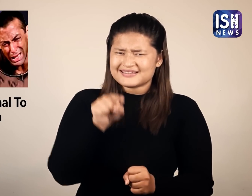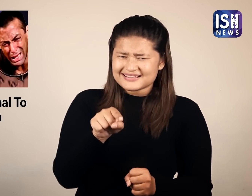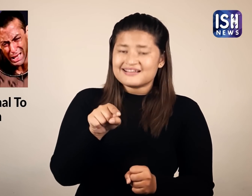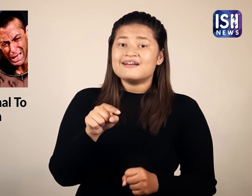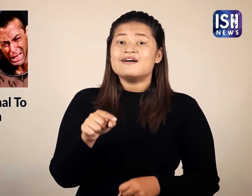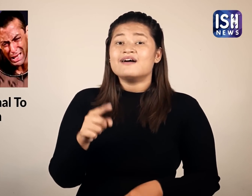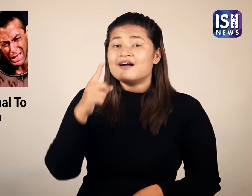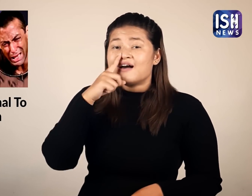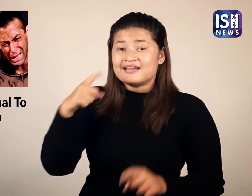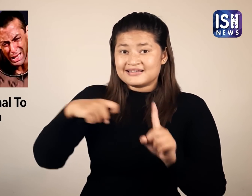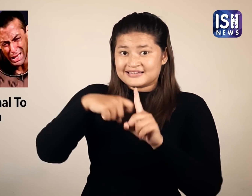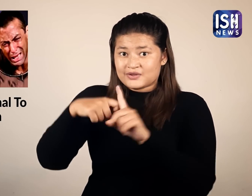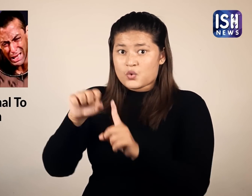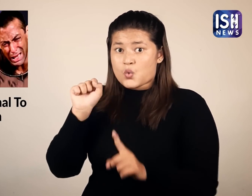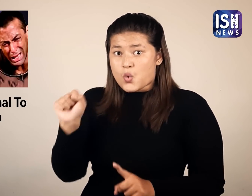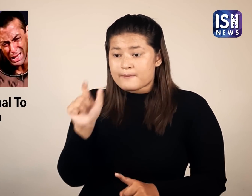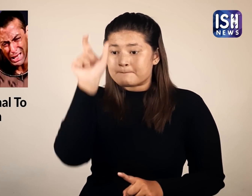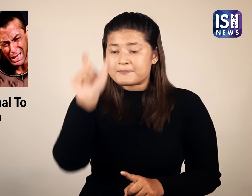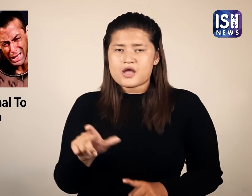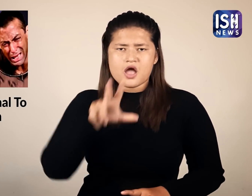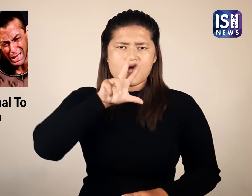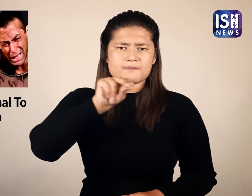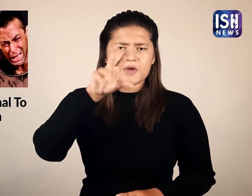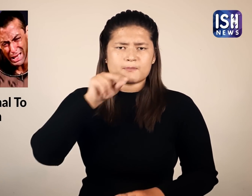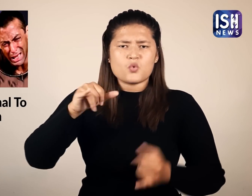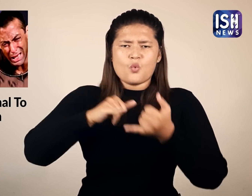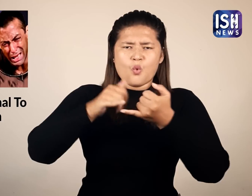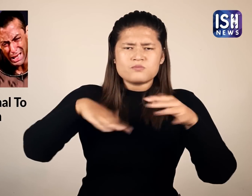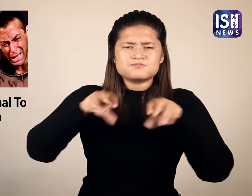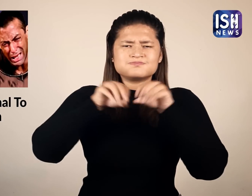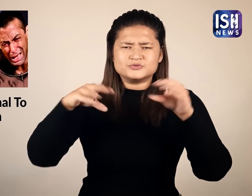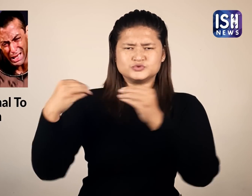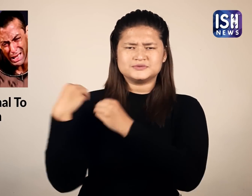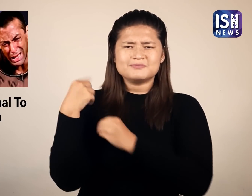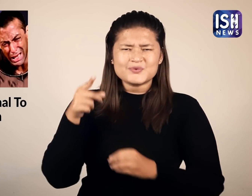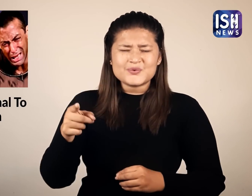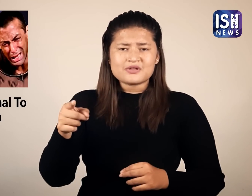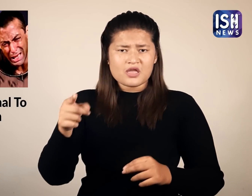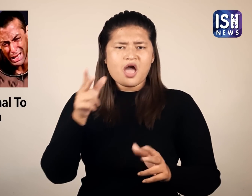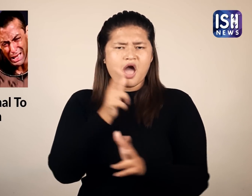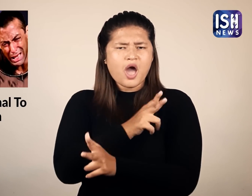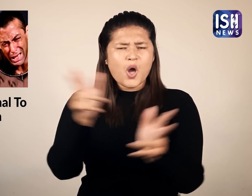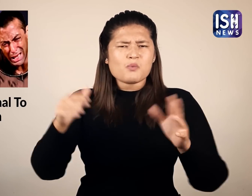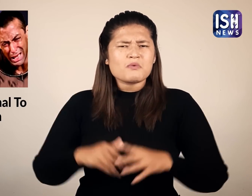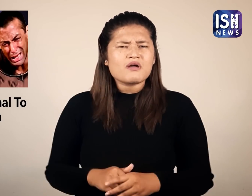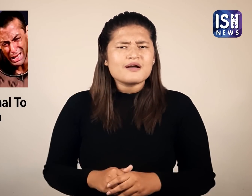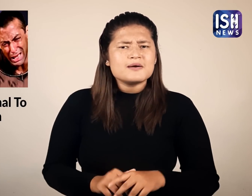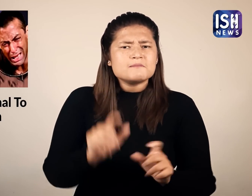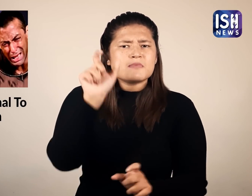अगस्त में कत्रीना खैफ के प्रवक्ता ने कत्रीना और विकी की सगाई की खबरों को खारिज कर दिया